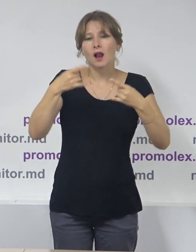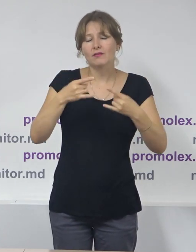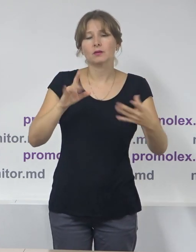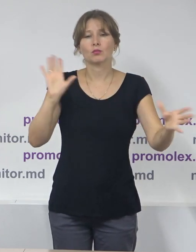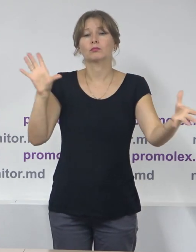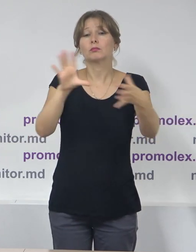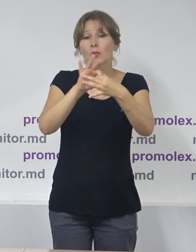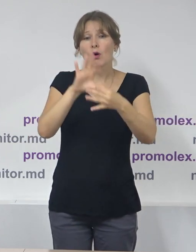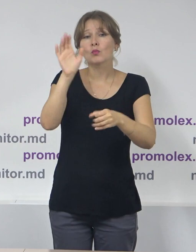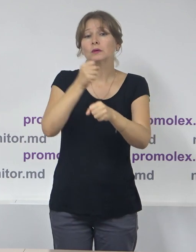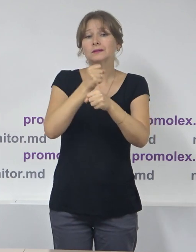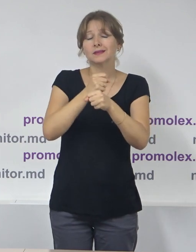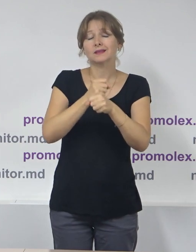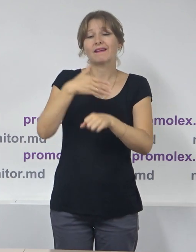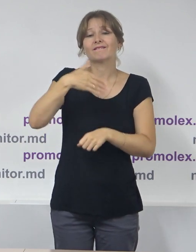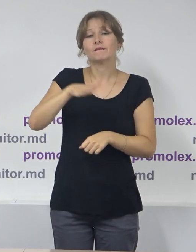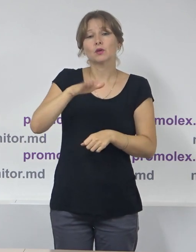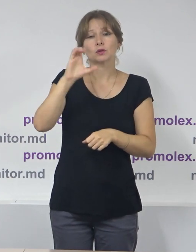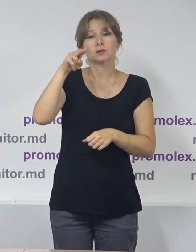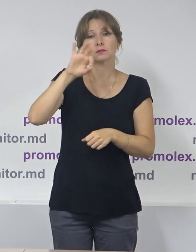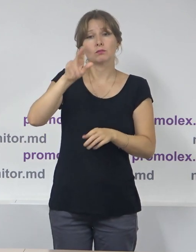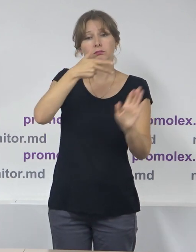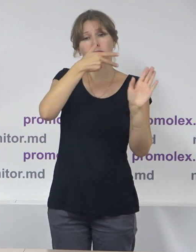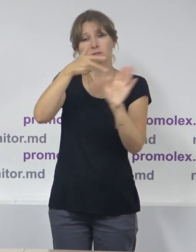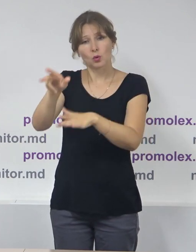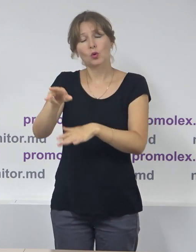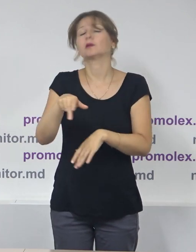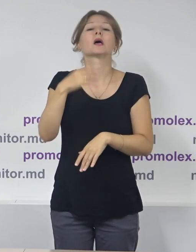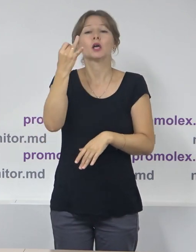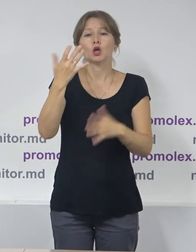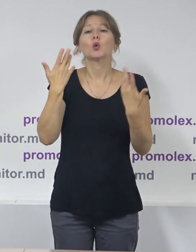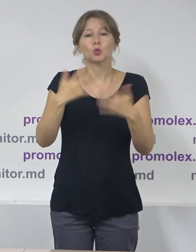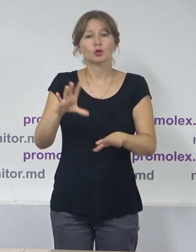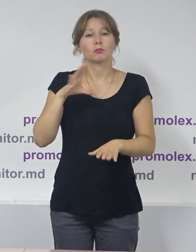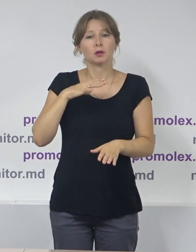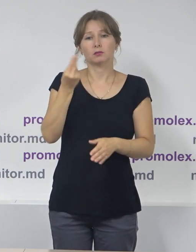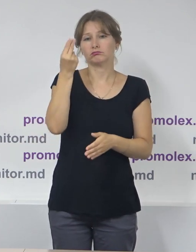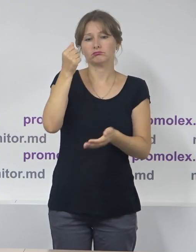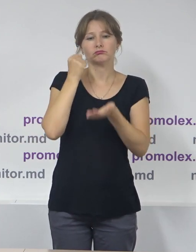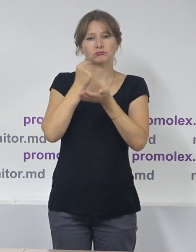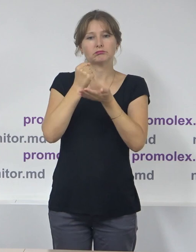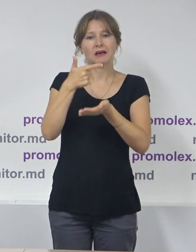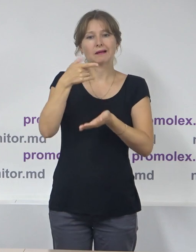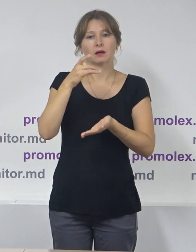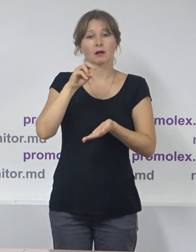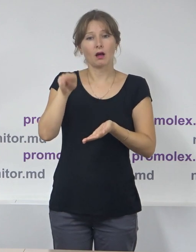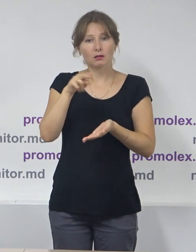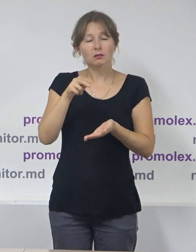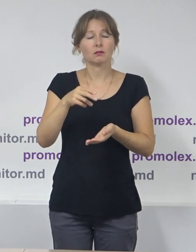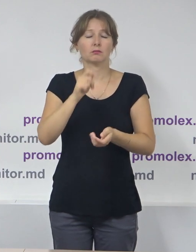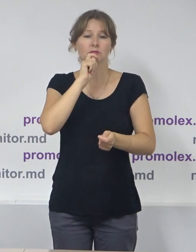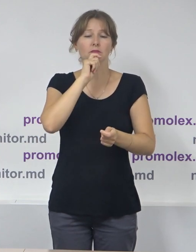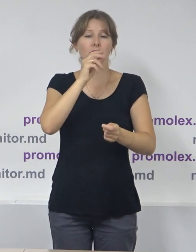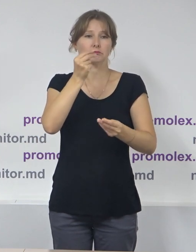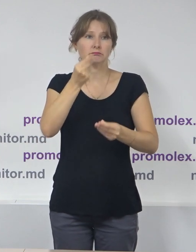două spoturi video, dar și au fost deja oferite trei granturi pentru organizații neguvernementale și organizații de